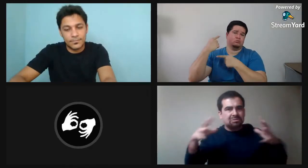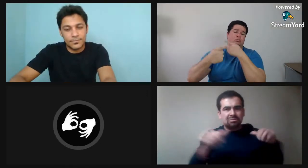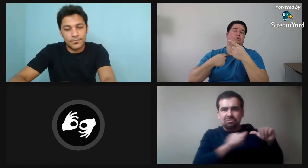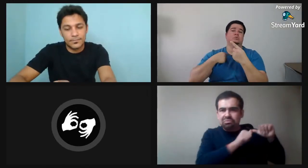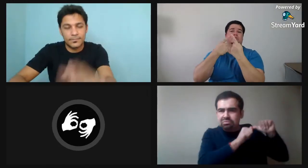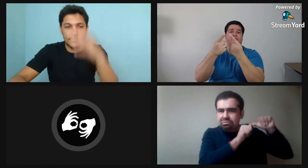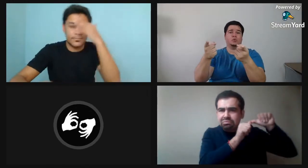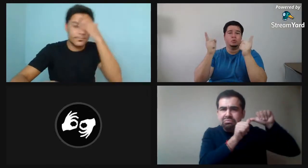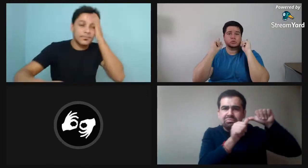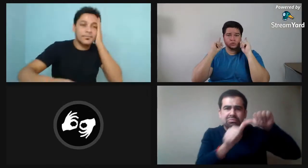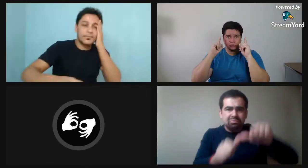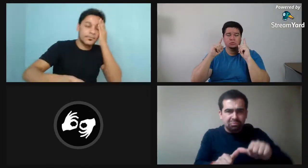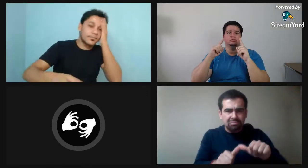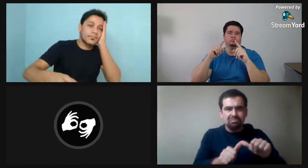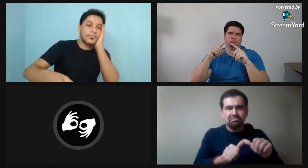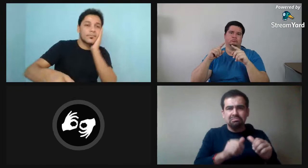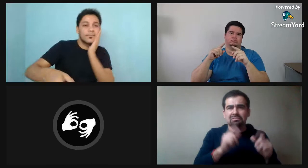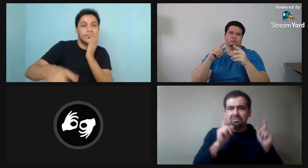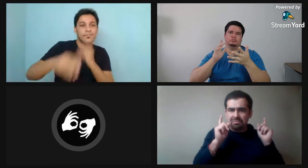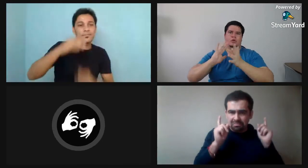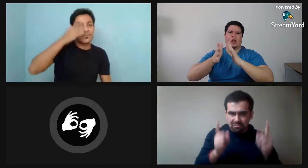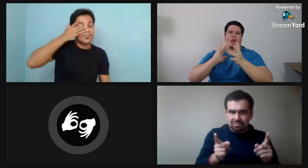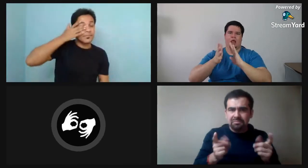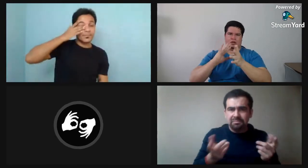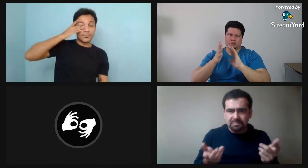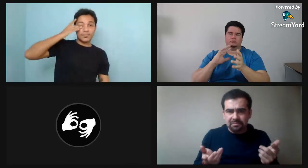aprendía de esta experiencia y eso fue durante mucho tiempo.